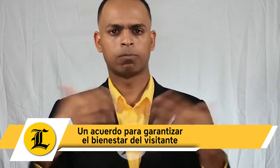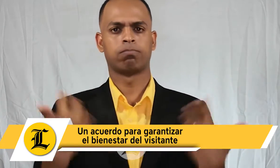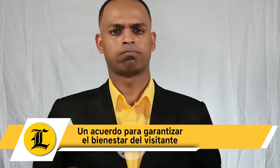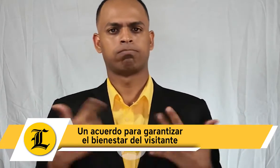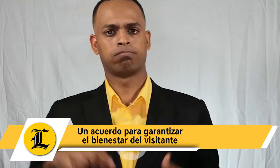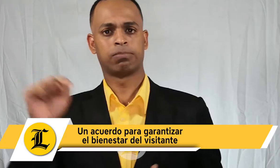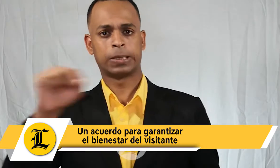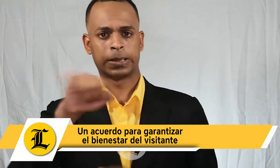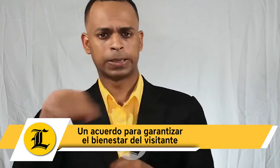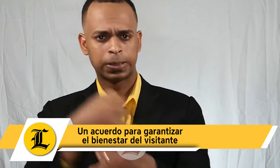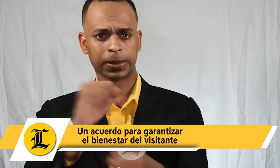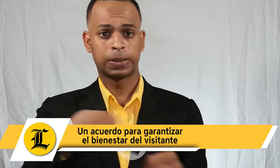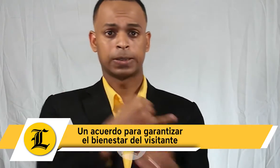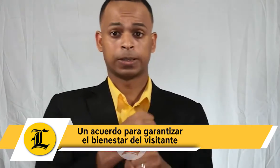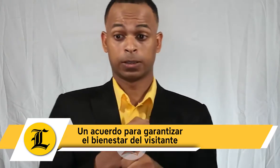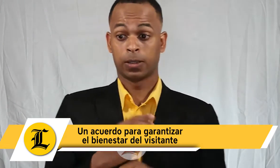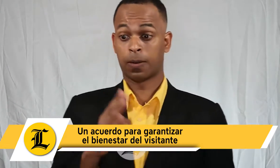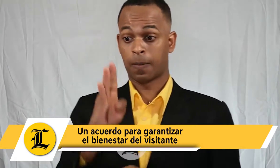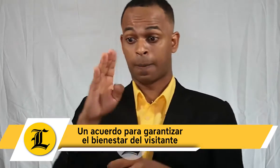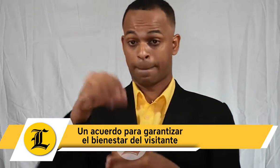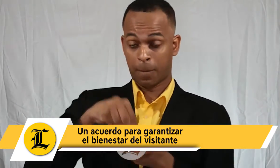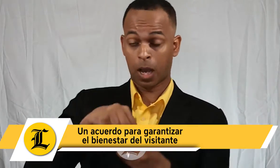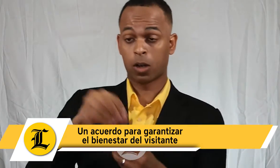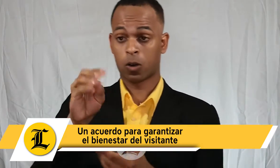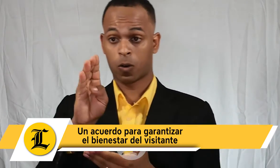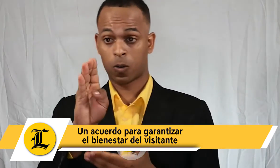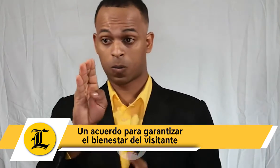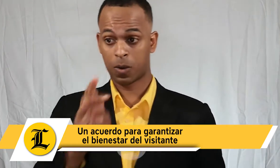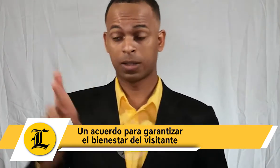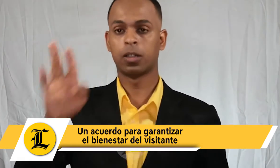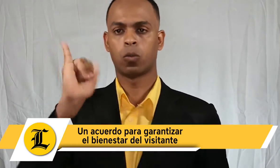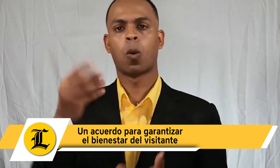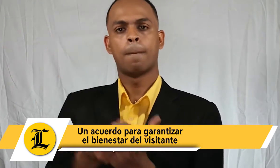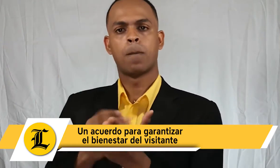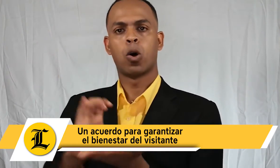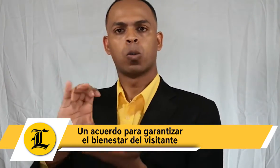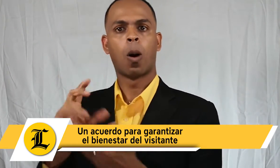las entidades involucradas y el Banco de Reservas proporcionará el financiamiento.